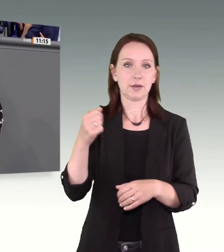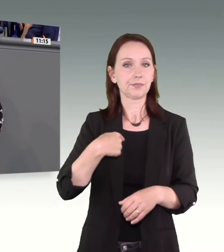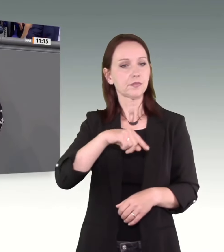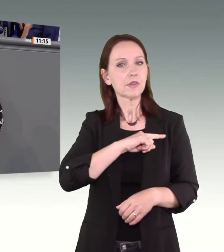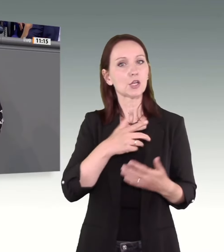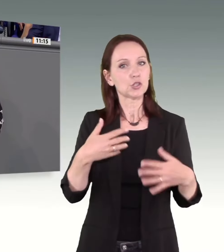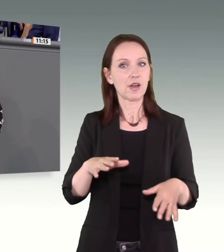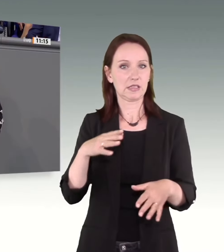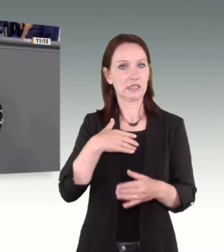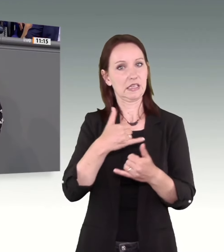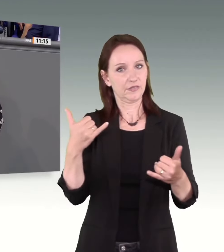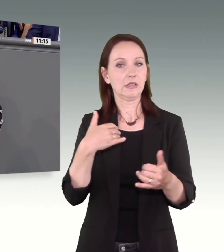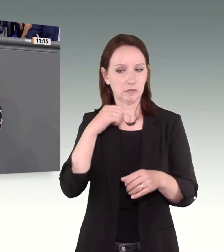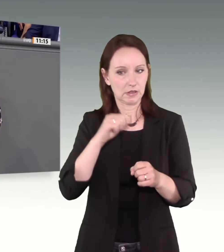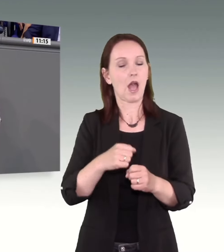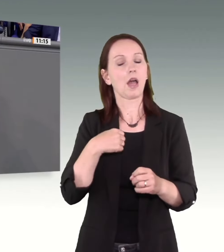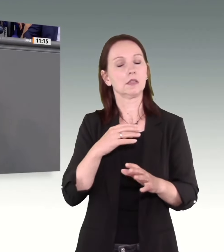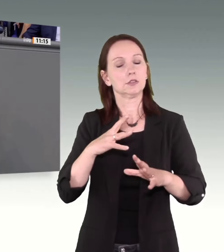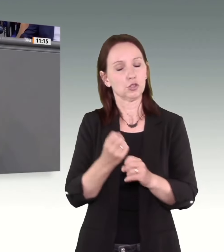überwinden, nicht erschlagen.